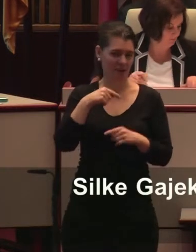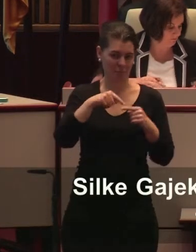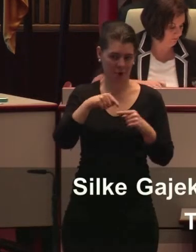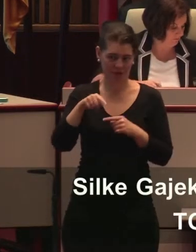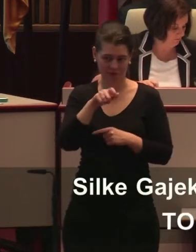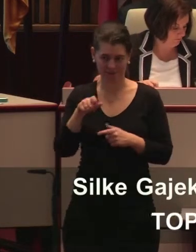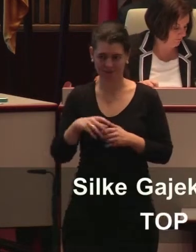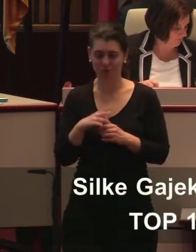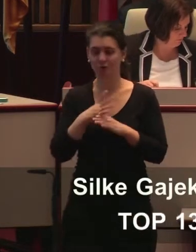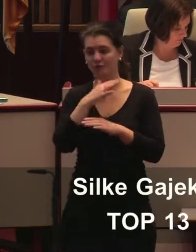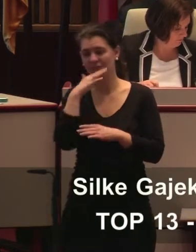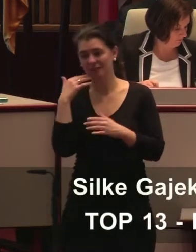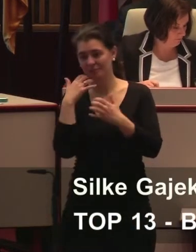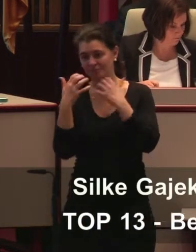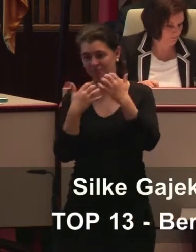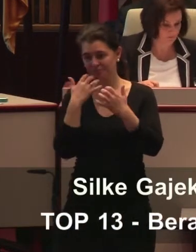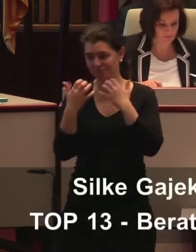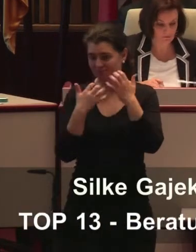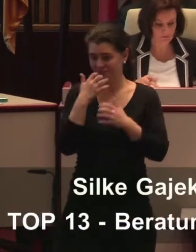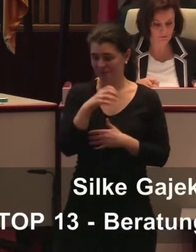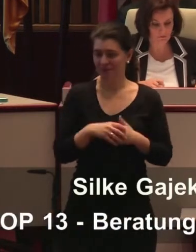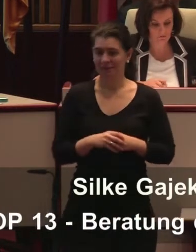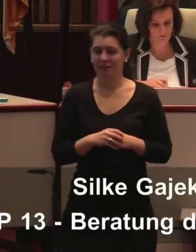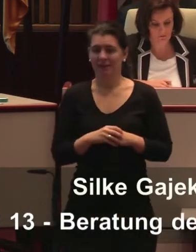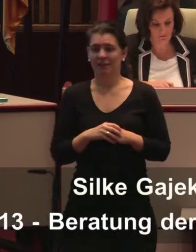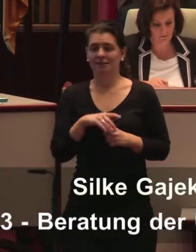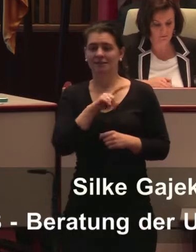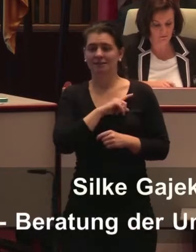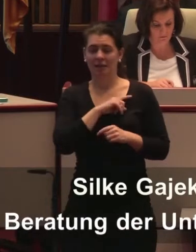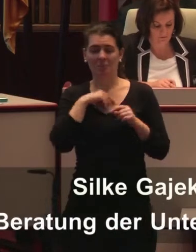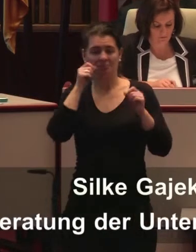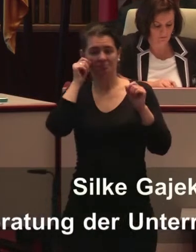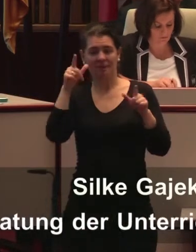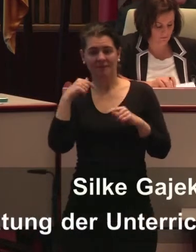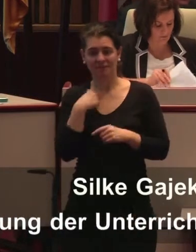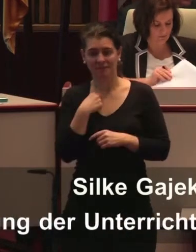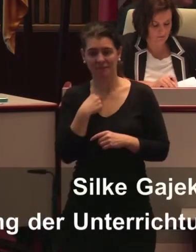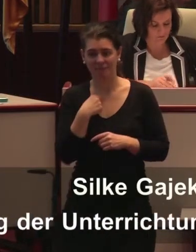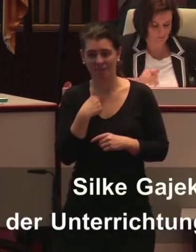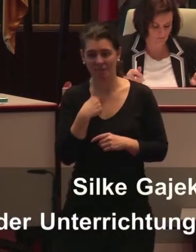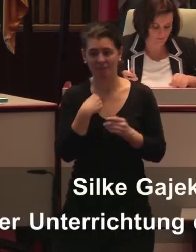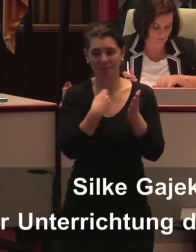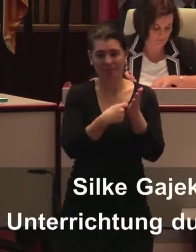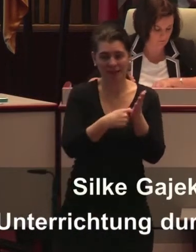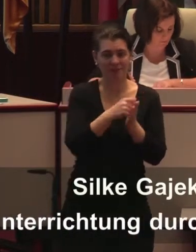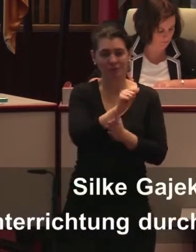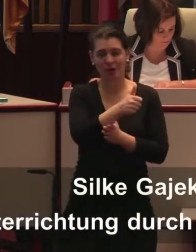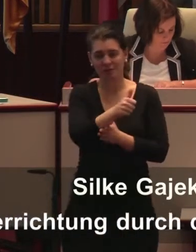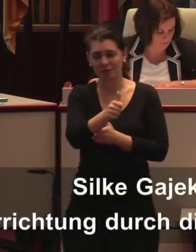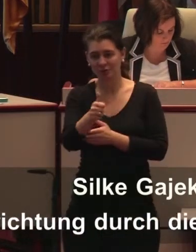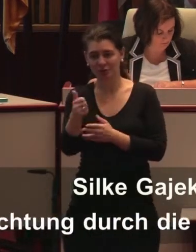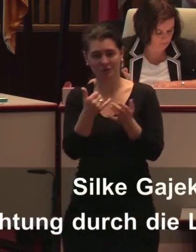finde es immer wieder faszinierend, wie Dinge eingeschätzt werden und bewertet werden. Klar haben wir einen